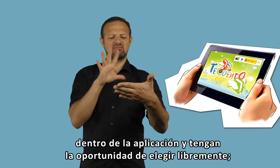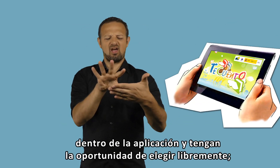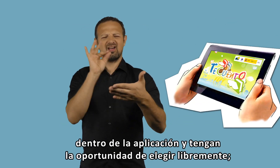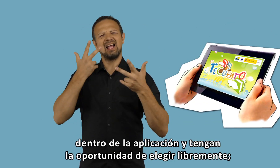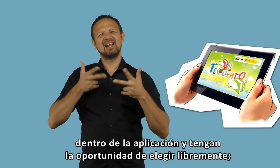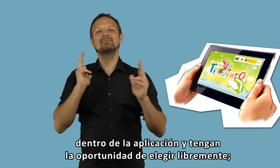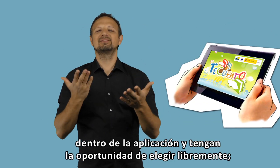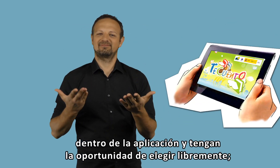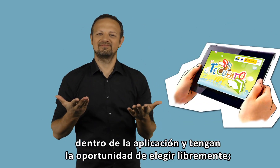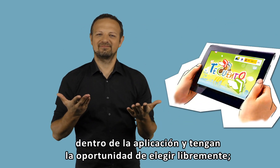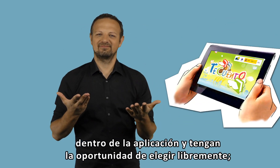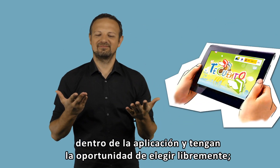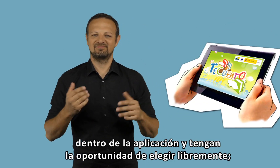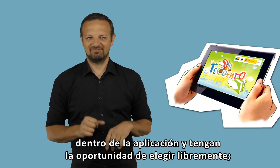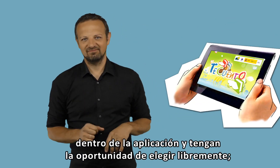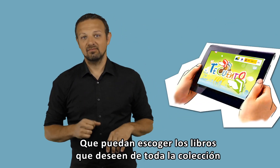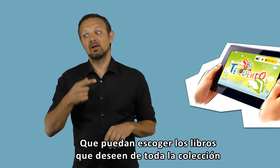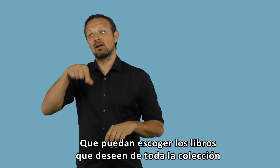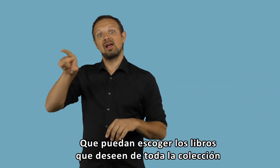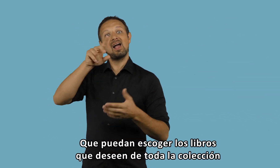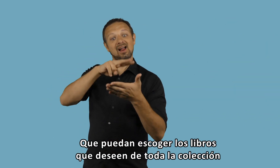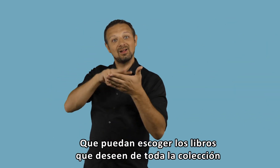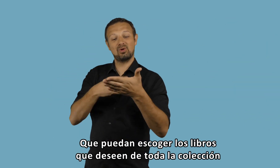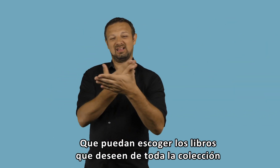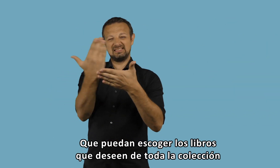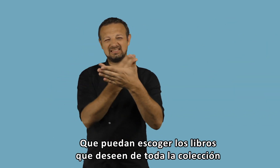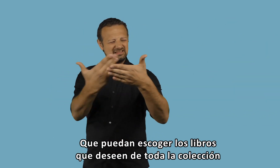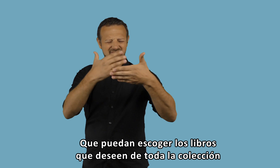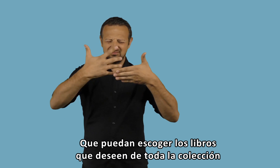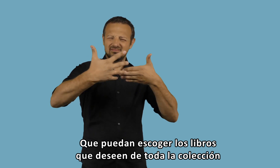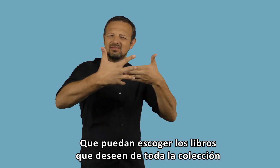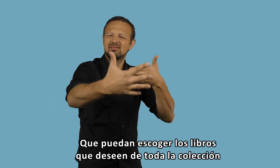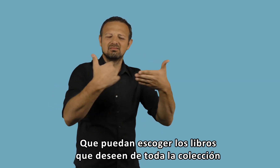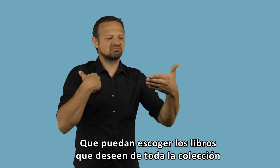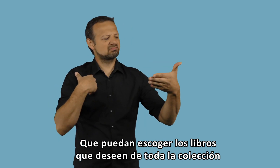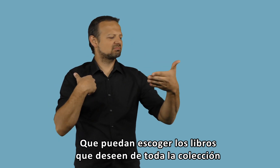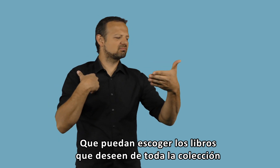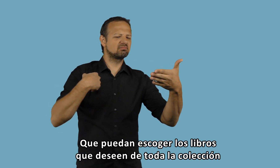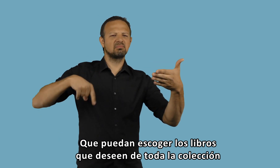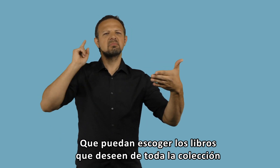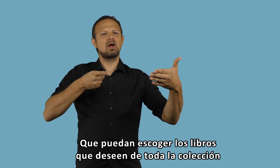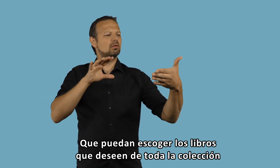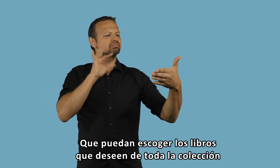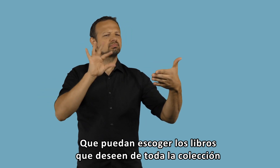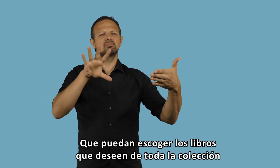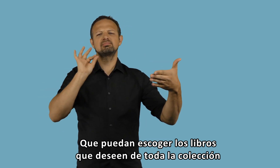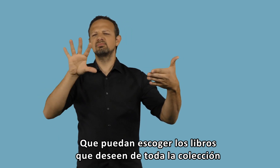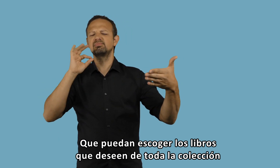oportunidad de elegir libremente. Que puedan escoger los libros que deseen de toda la colección, para así poder